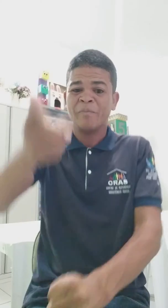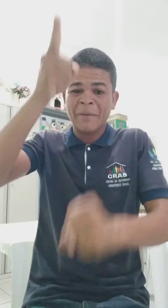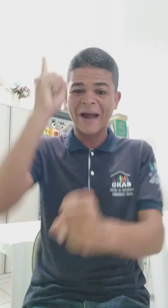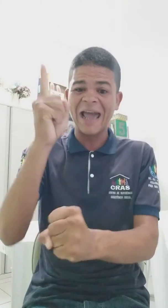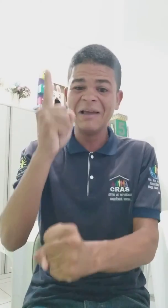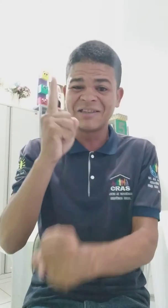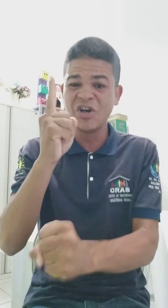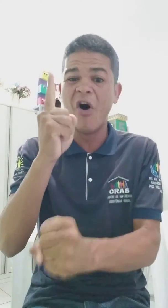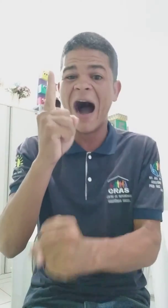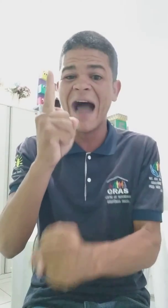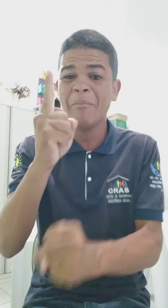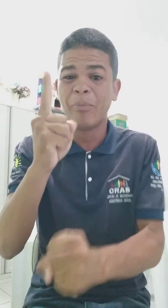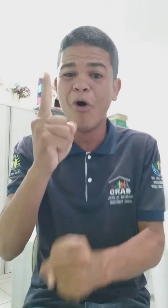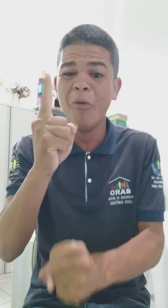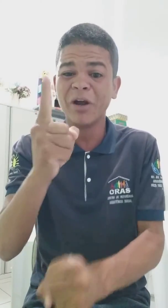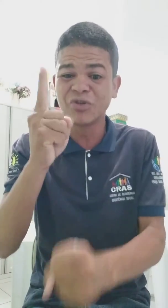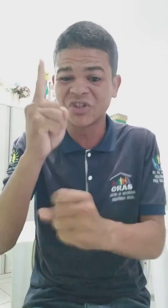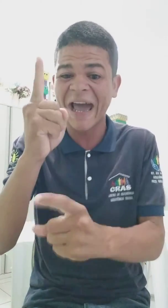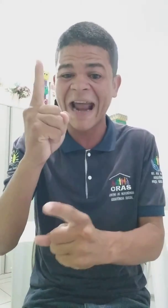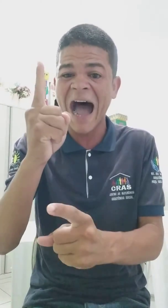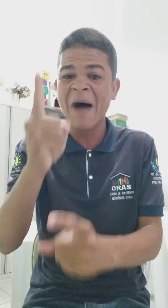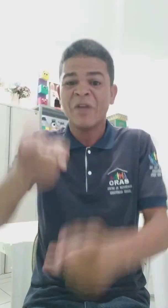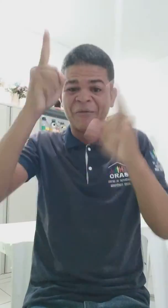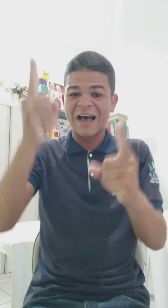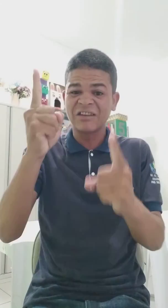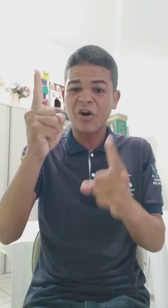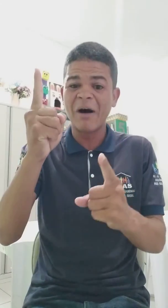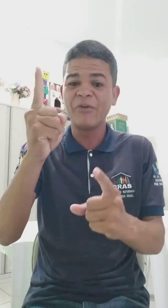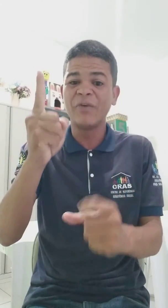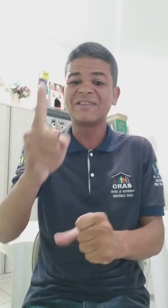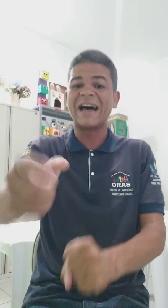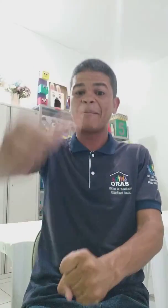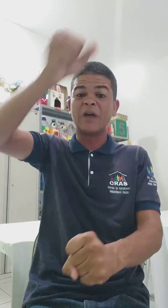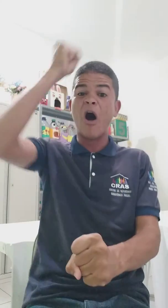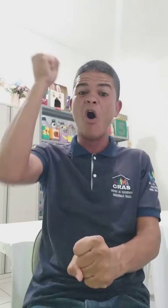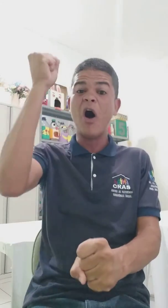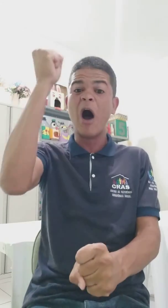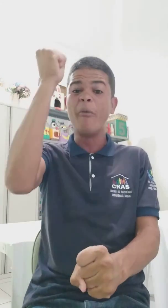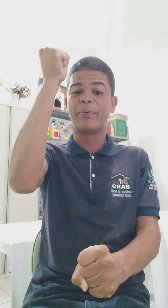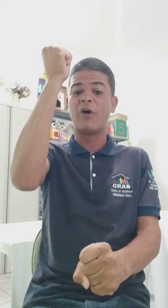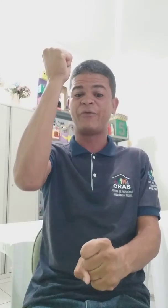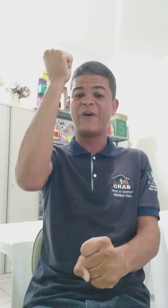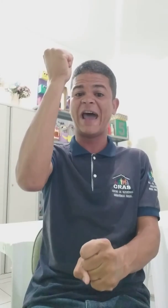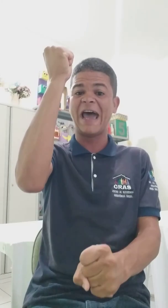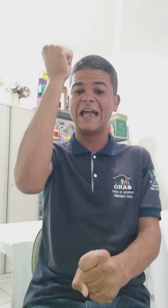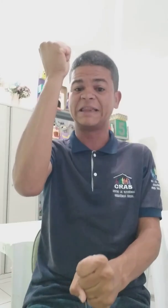Para ele te honrar em público, será? Faça como a viúva de Sarepta ou o profeta